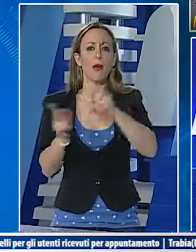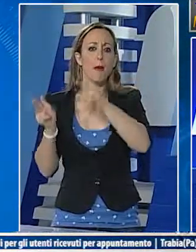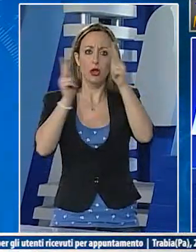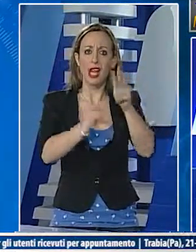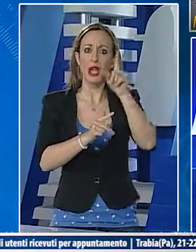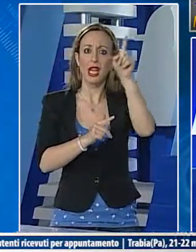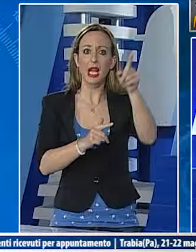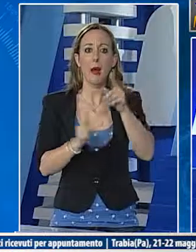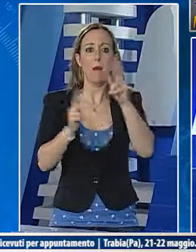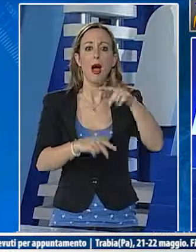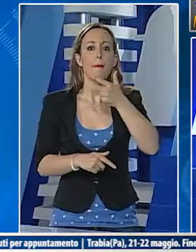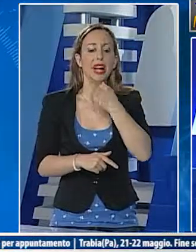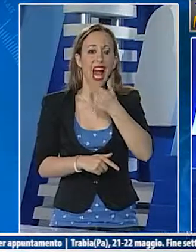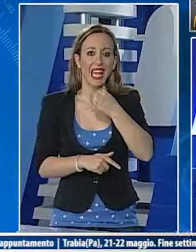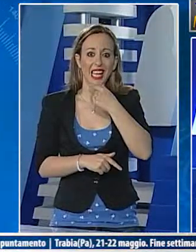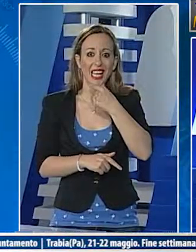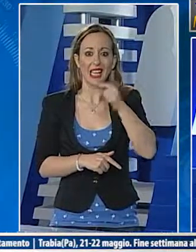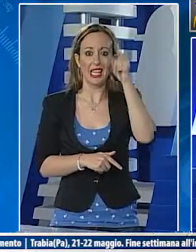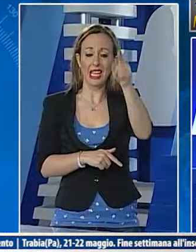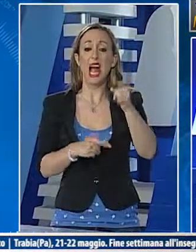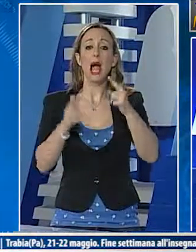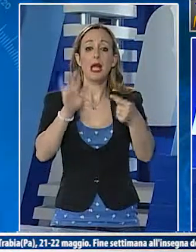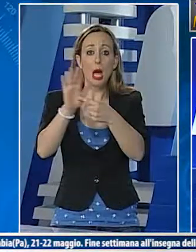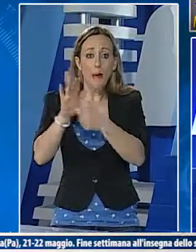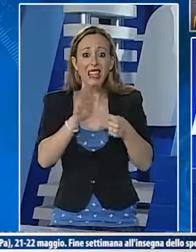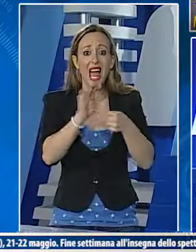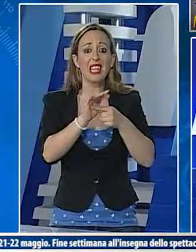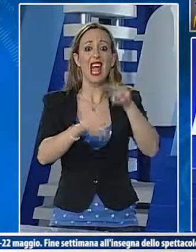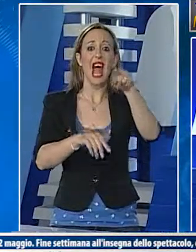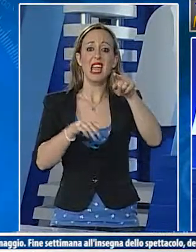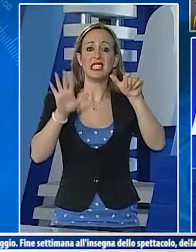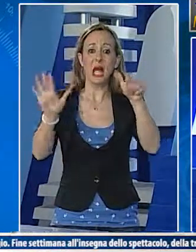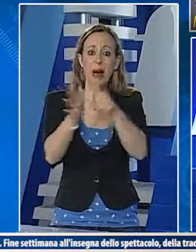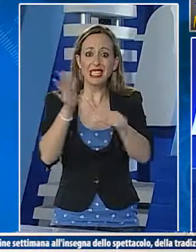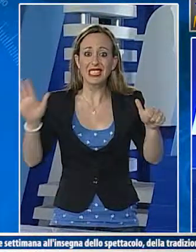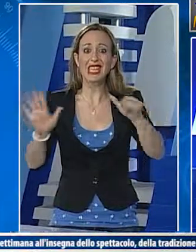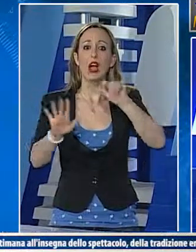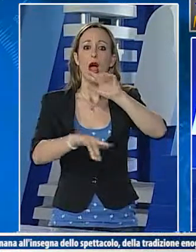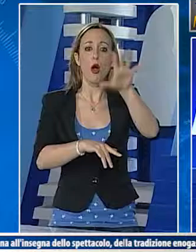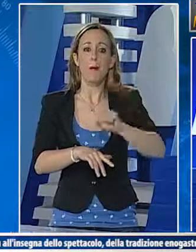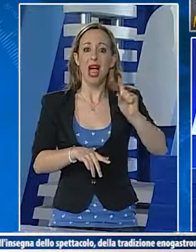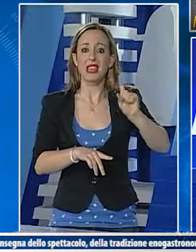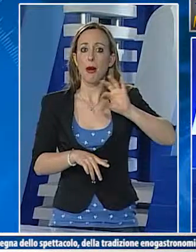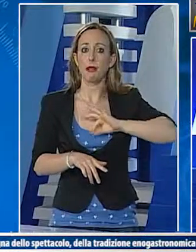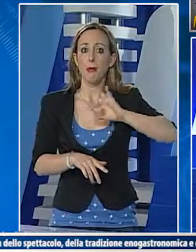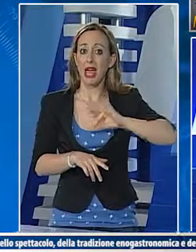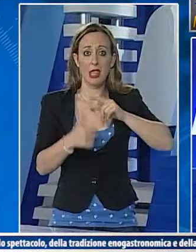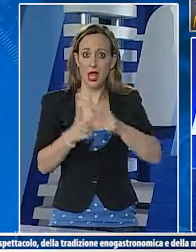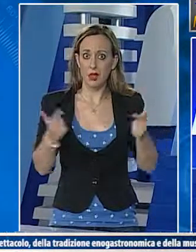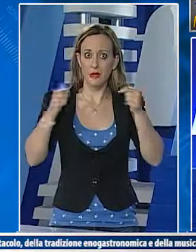del 118 e trasportato in ospedale. Poco prima a Carini un dipendente del lato che da sei mesi non prende lo stipendio ha